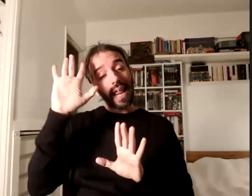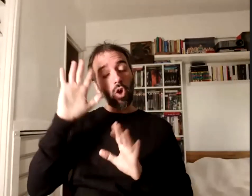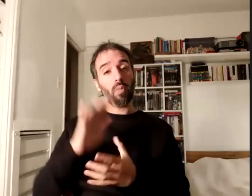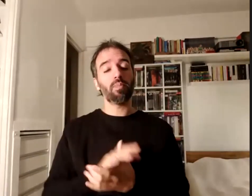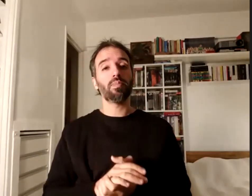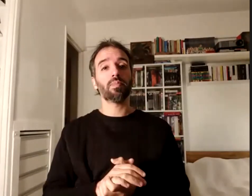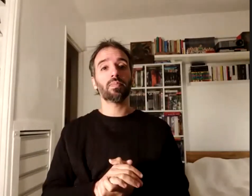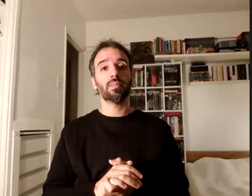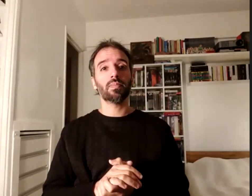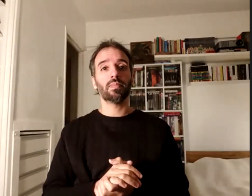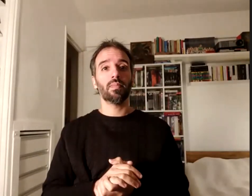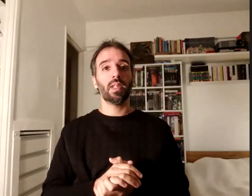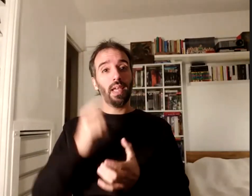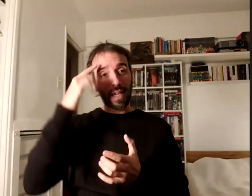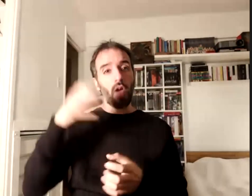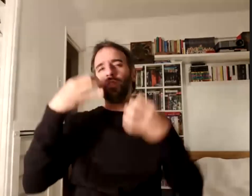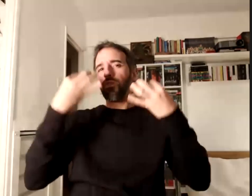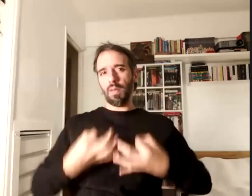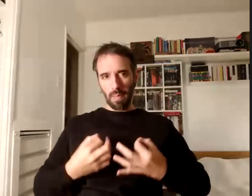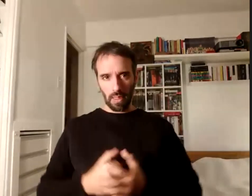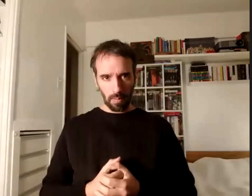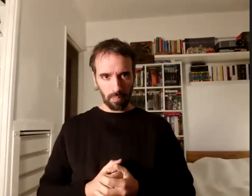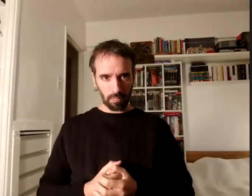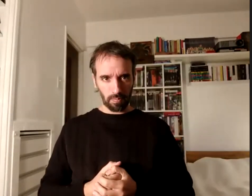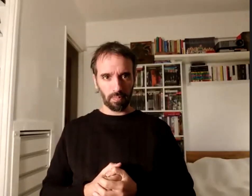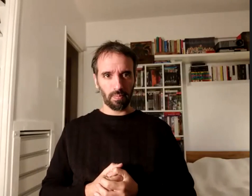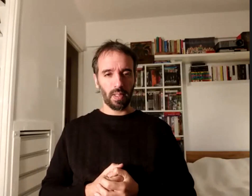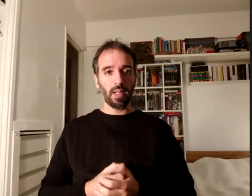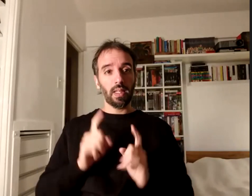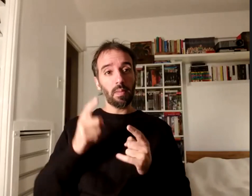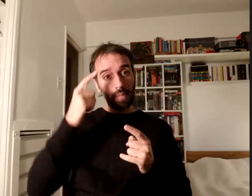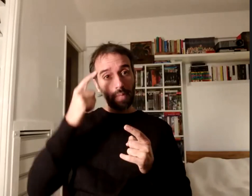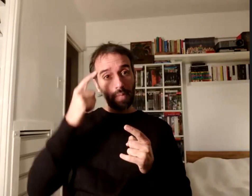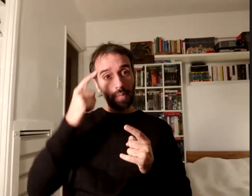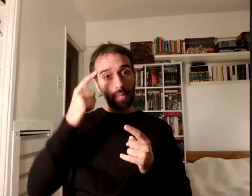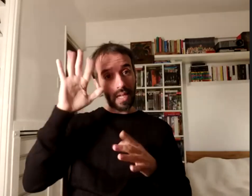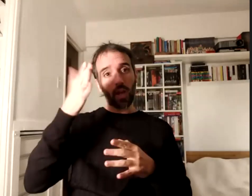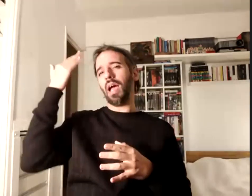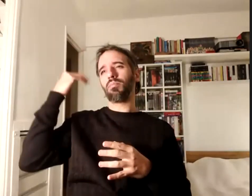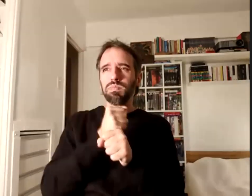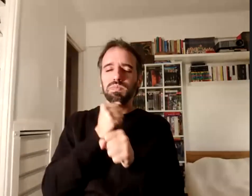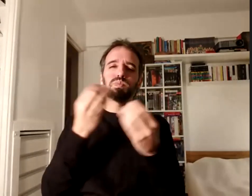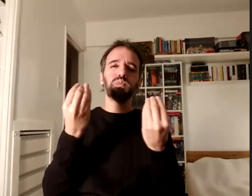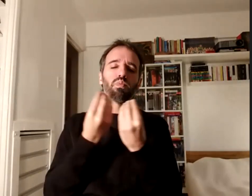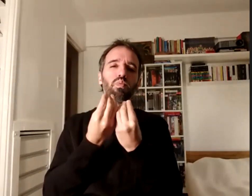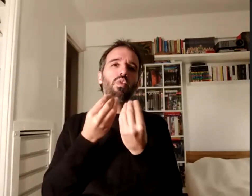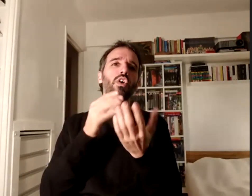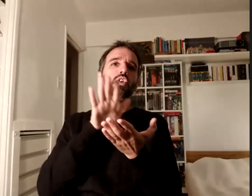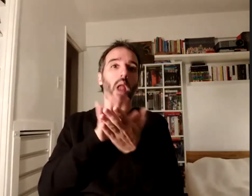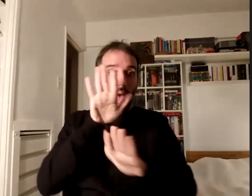firmemente y también creo que me dediqué mucho a hacerlo tratar de que sea realidad